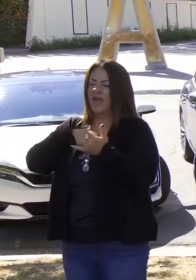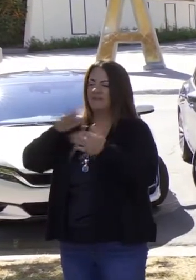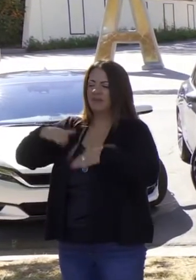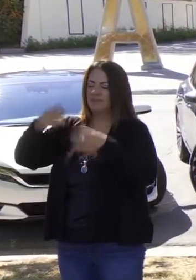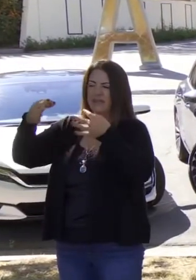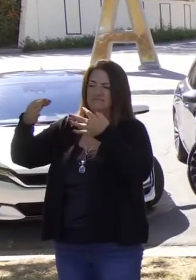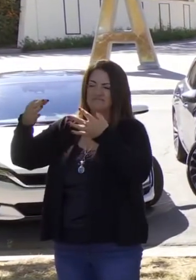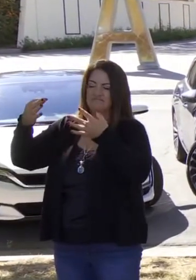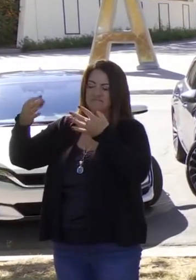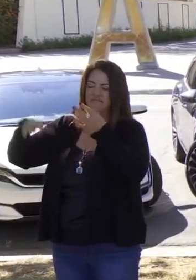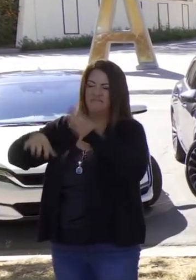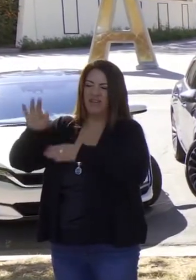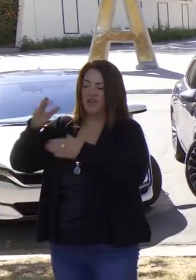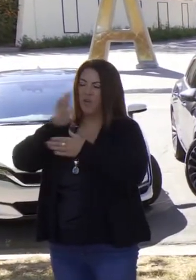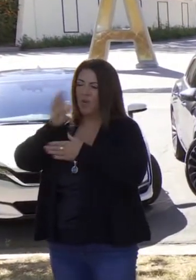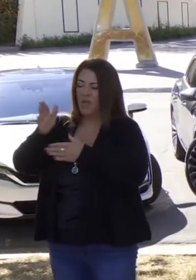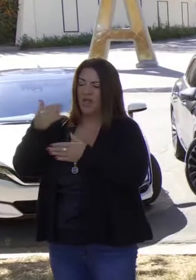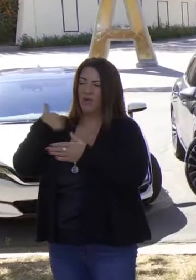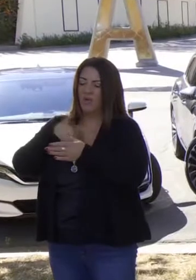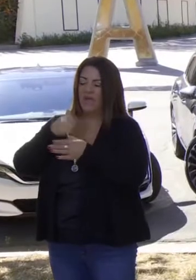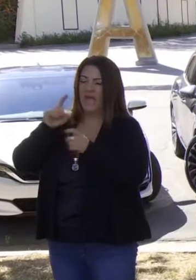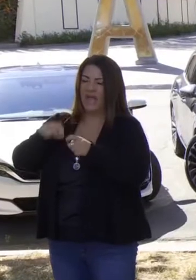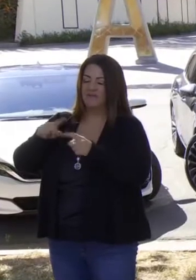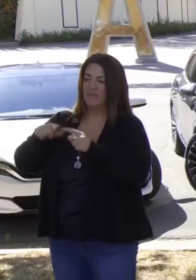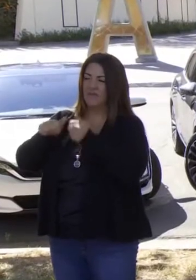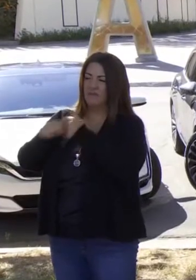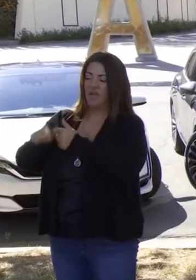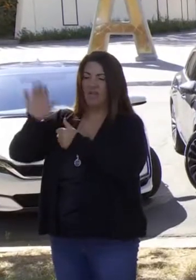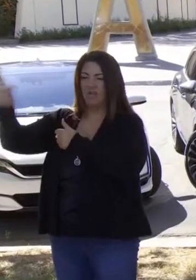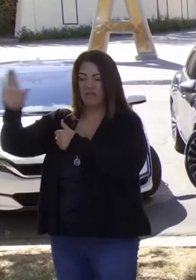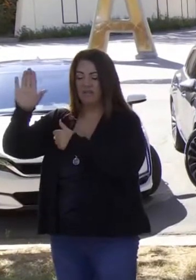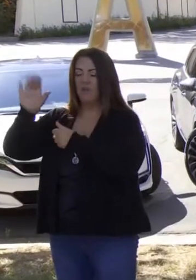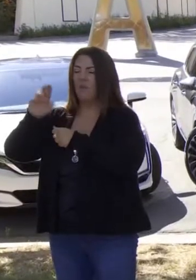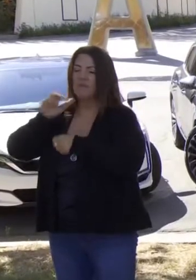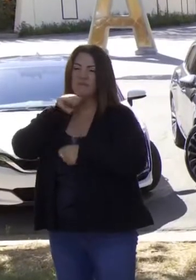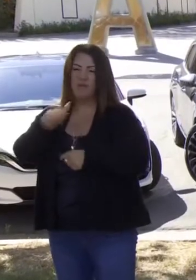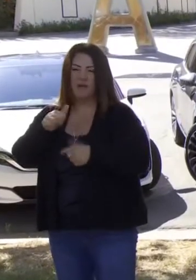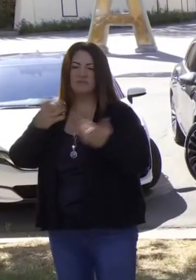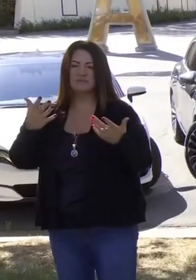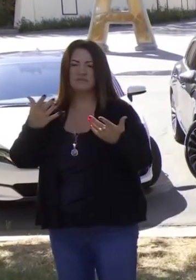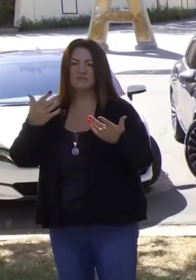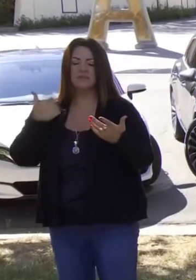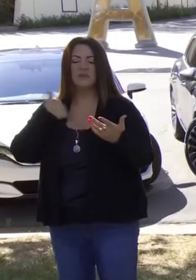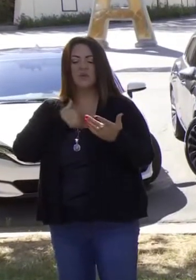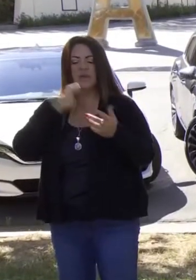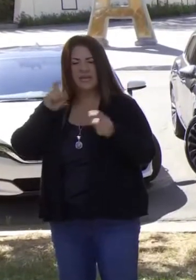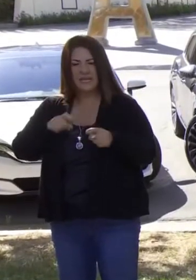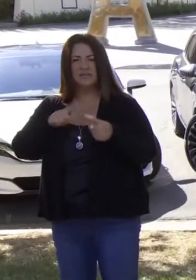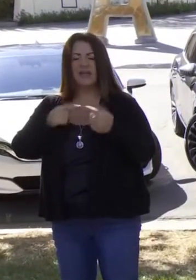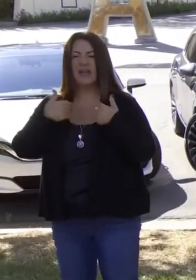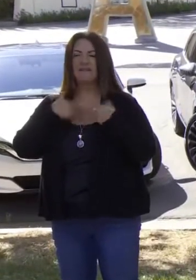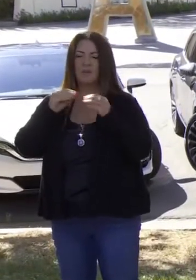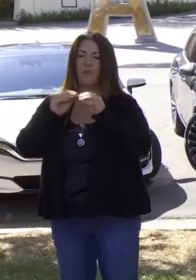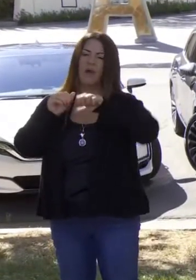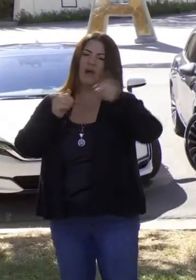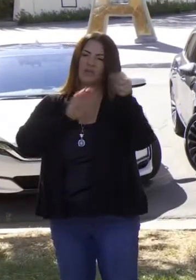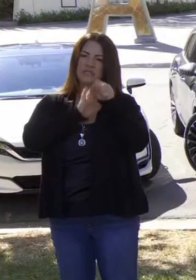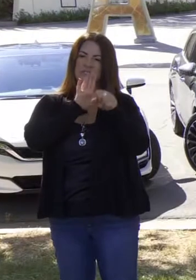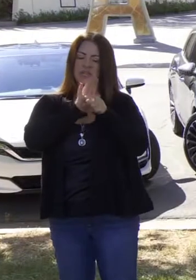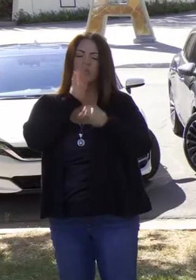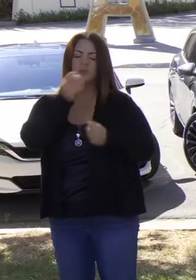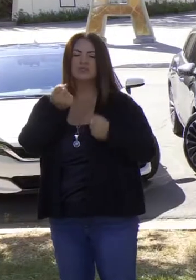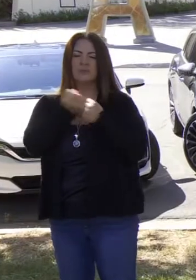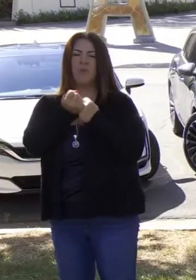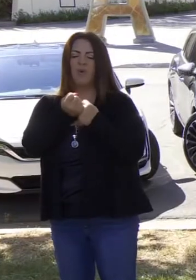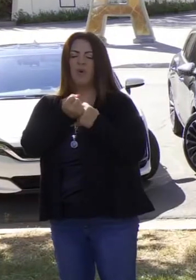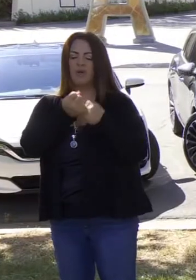tribunales, llegaremos a una conclusión en algún momento, pero mientras tanto estamos estableciendo el curso, recibiendo el